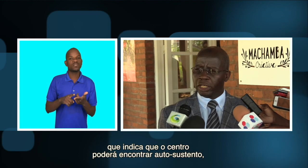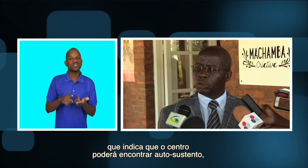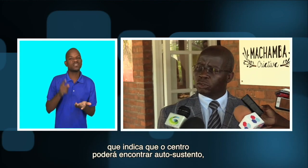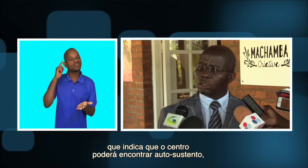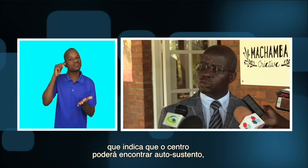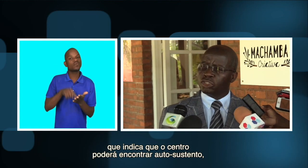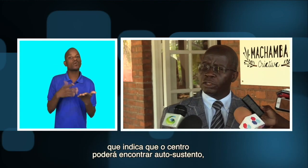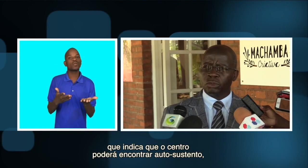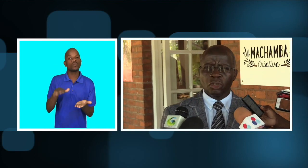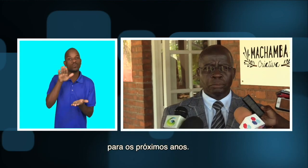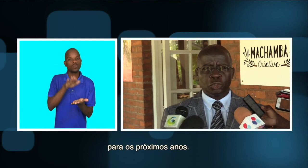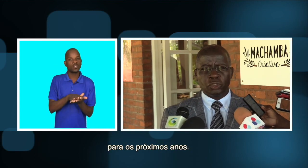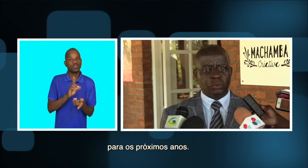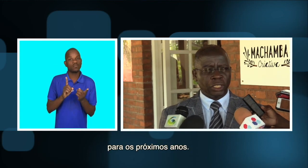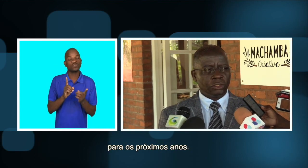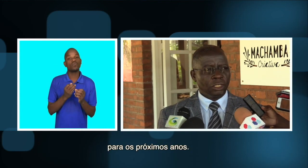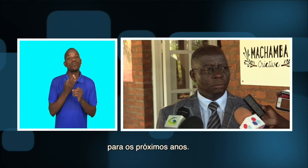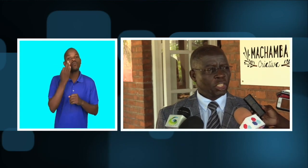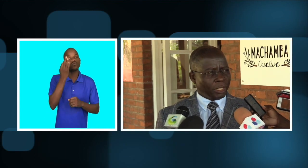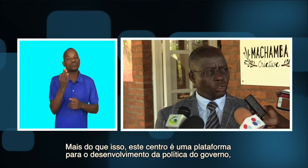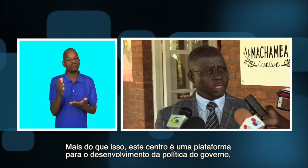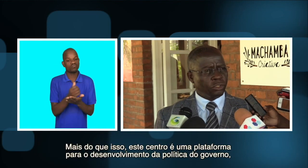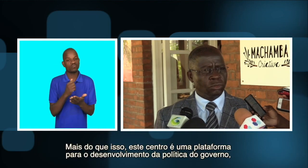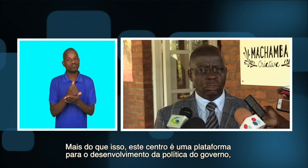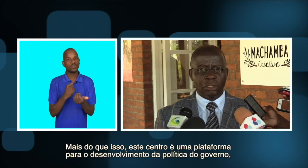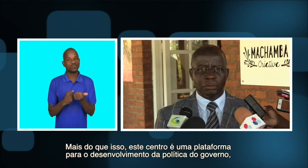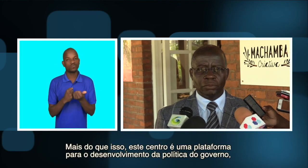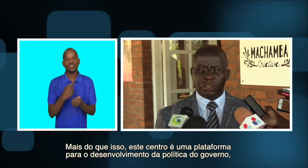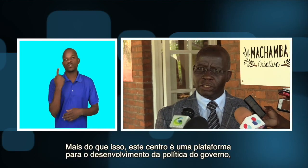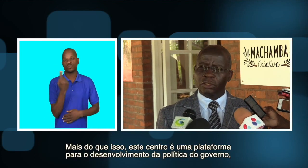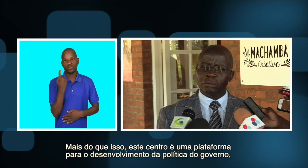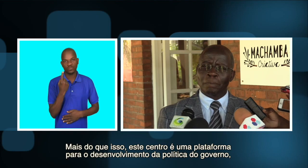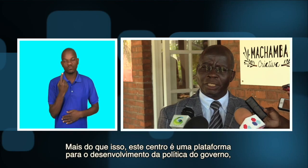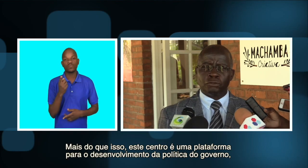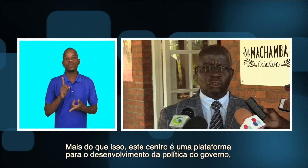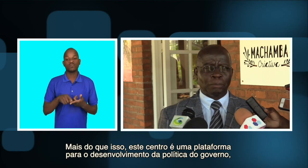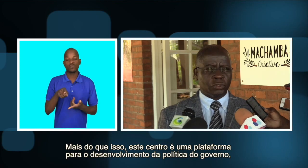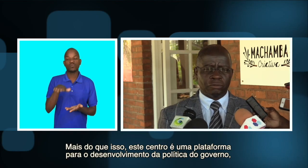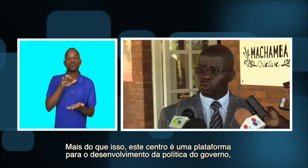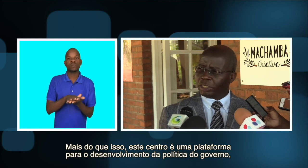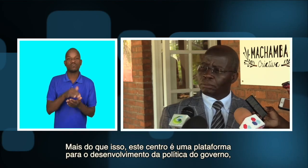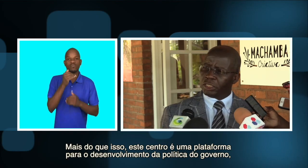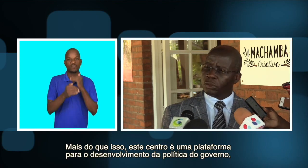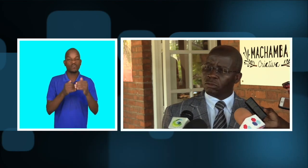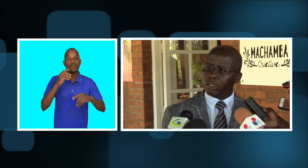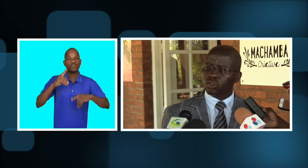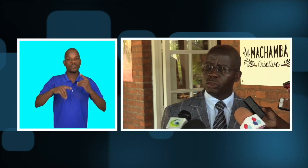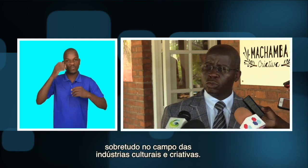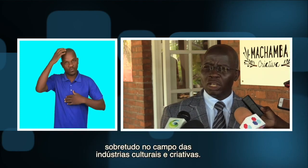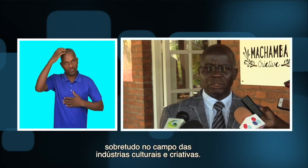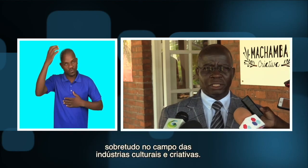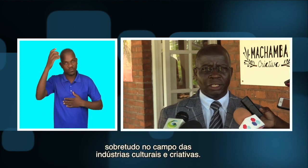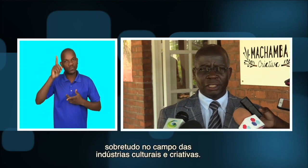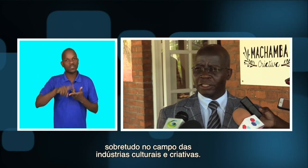Centro poderá encontrar autossustento para os próximos anos. Mas mais do que isso, este Centro é uma plataforma para o desenvolvimento da política do governo,